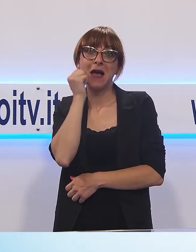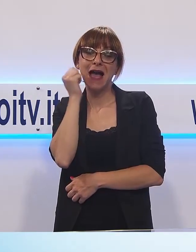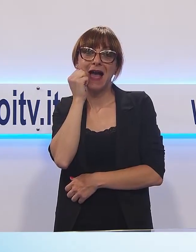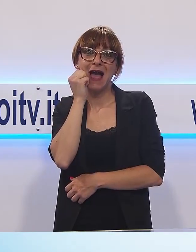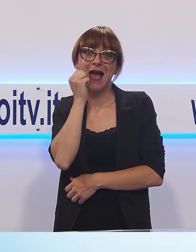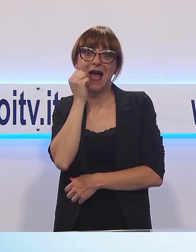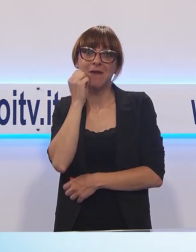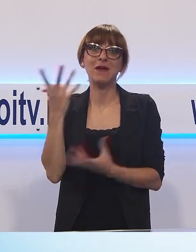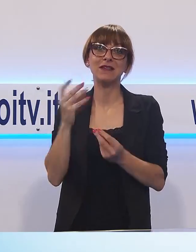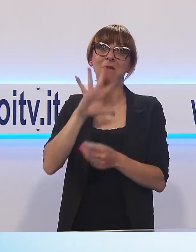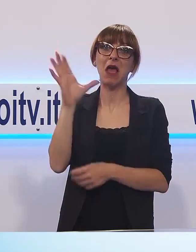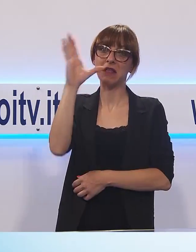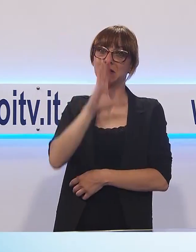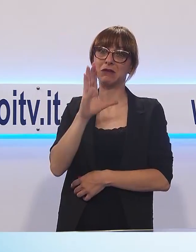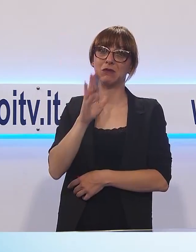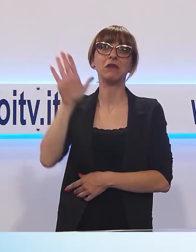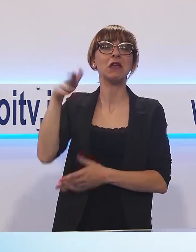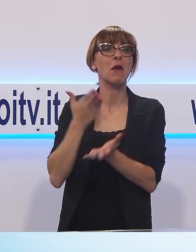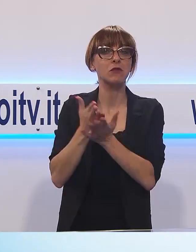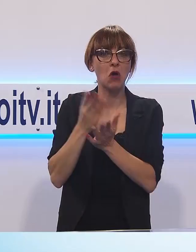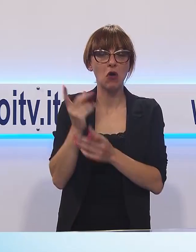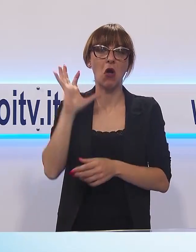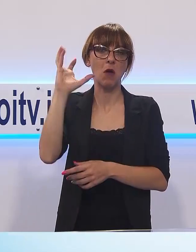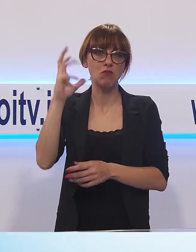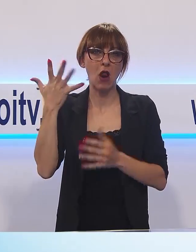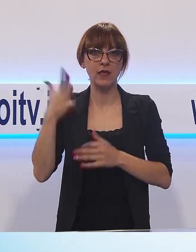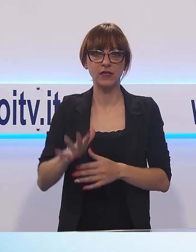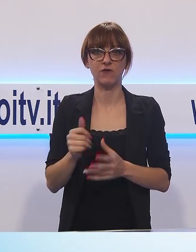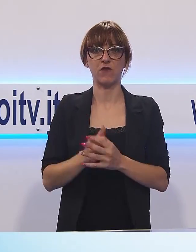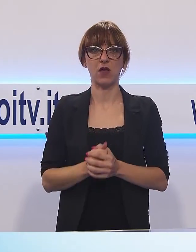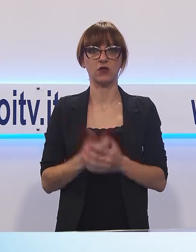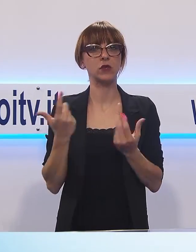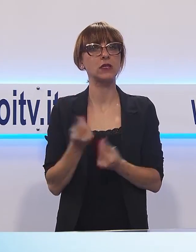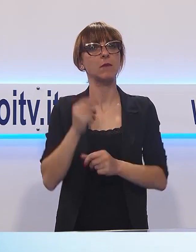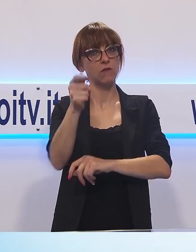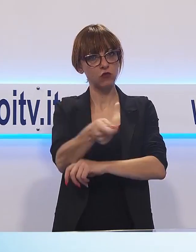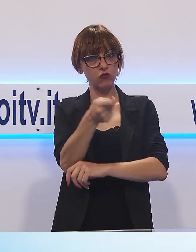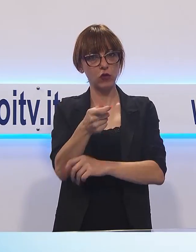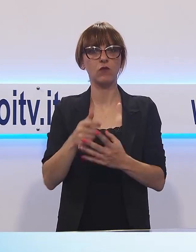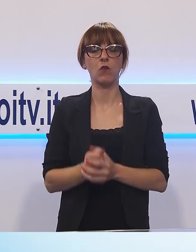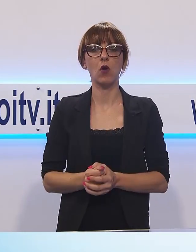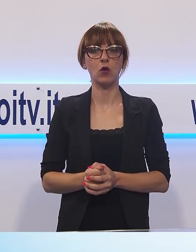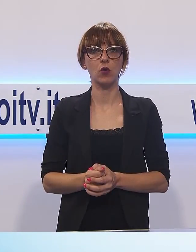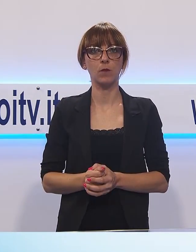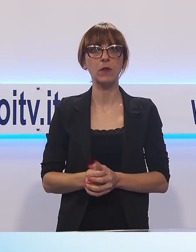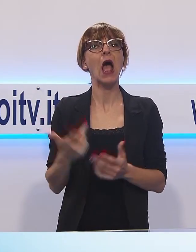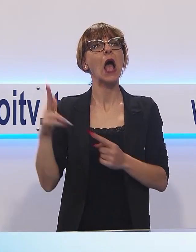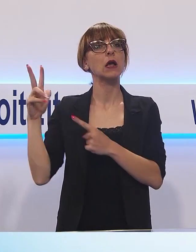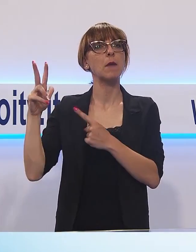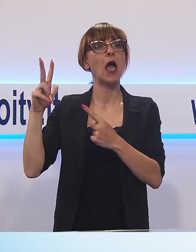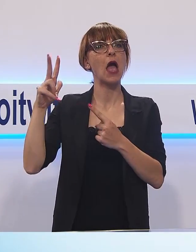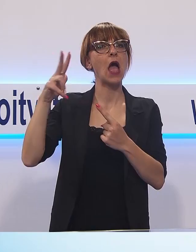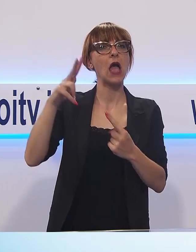presenti sul posto. Sulle mura sono arrivate subito le ambulanze ed i vigili del fuoco, ed è stato immediatamente allertato il Pegaso,